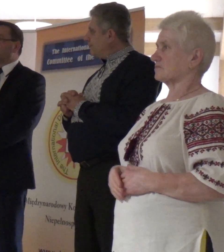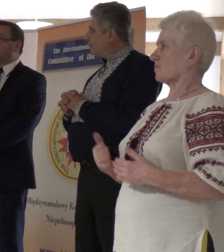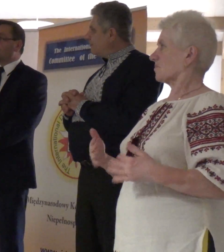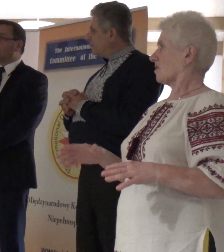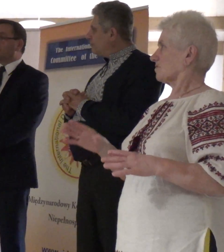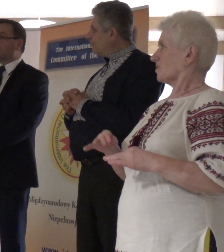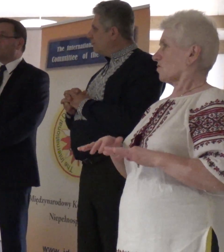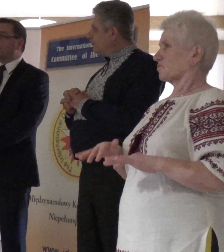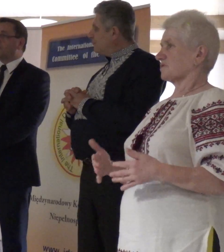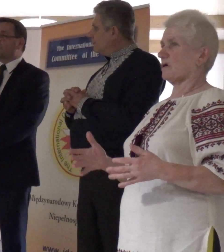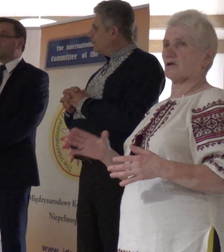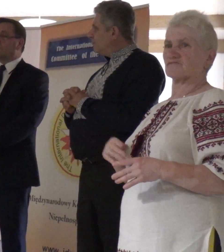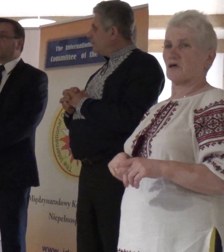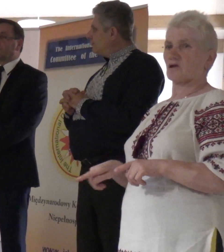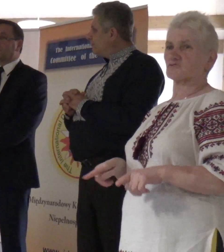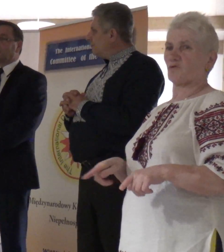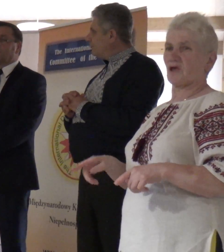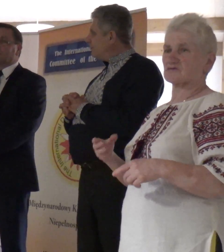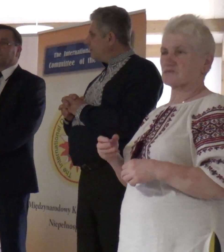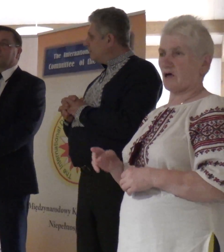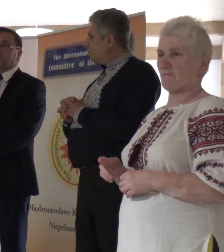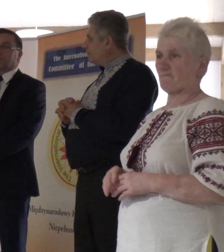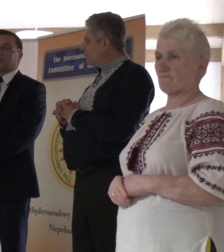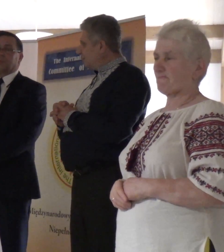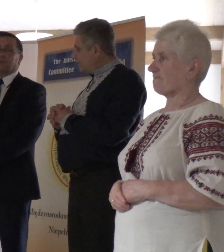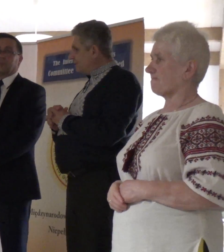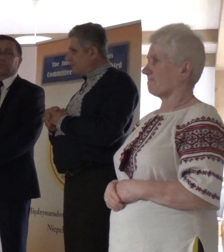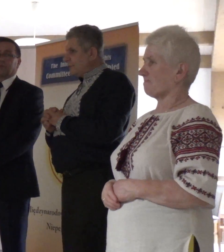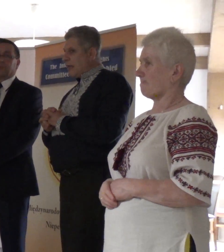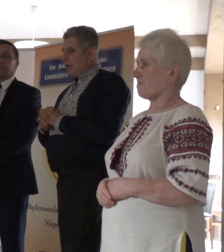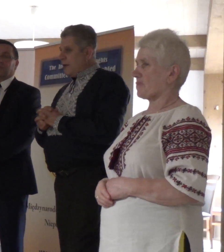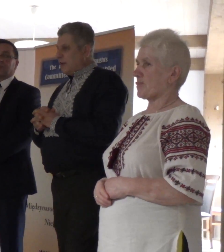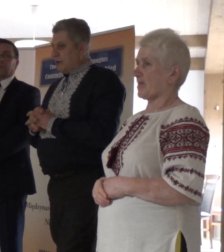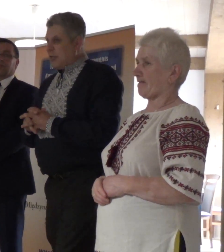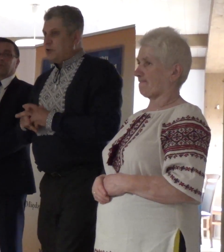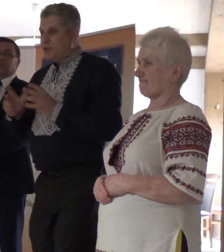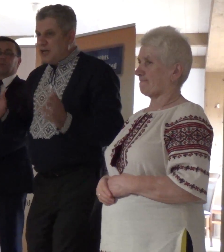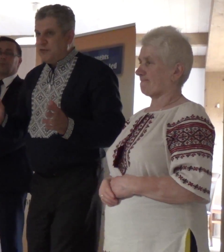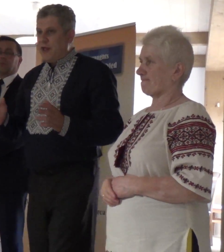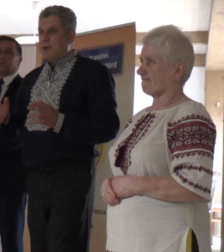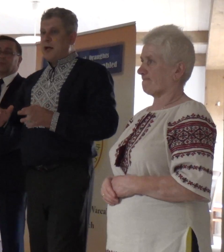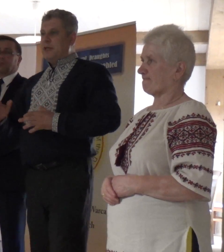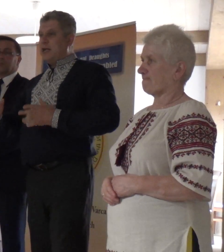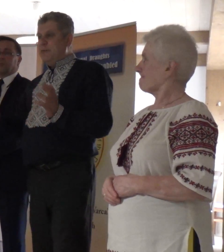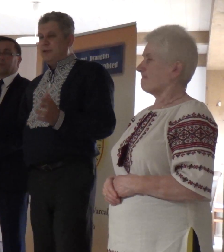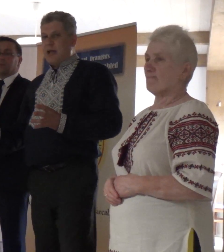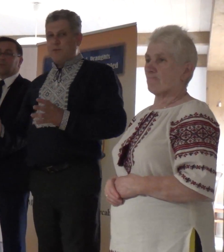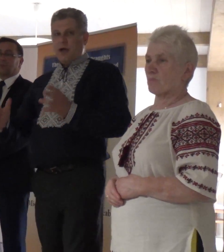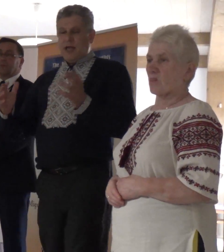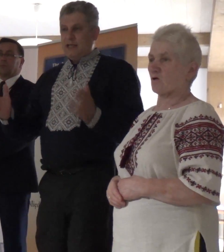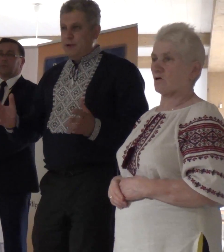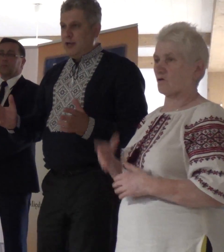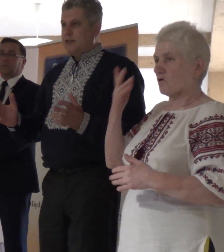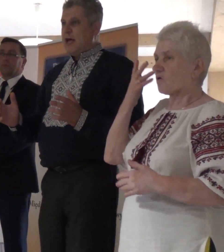miejscowościach wyżej położonych, dojadąc z roboty jest około 2-3 metry śniegu. Tyle śniegu jest dużo. W tym momencie, kiedy klimat